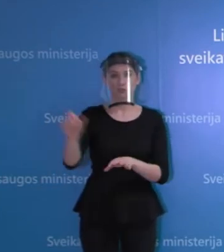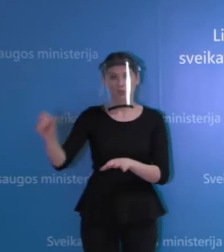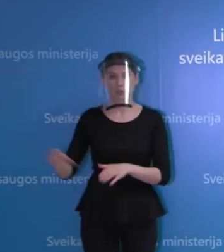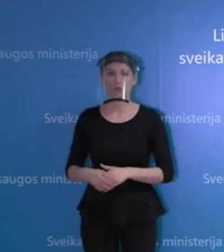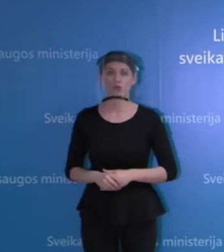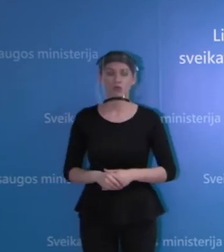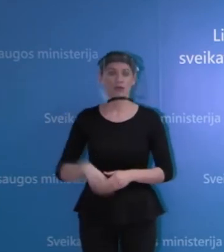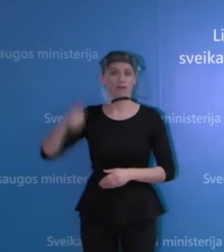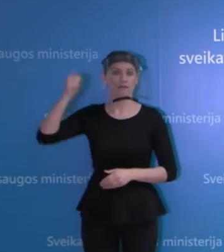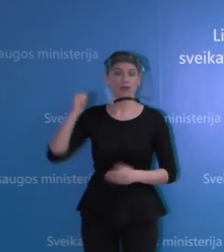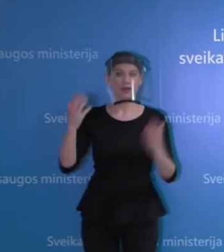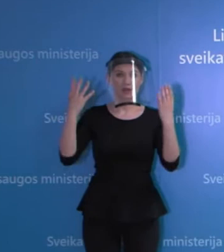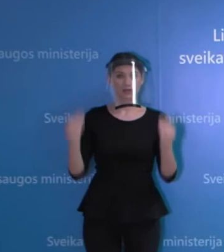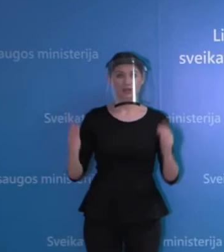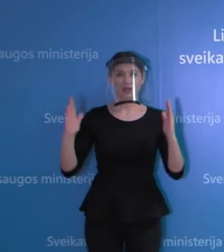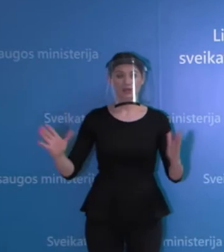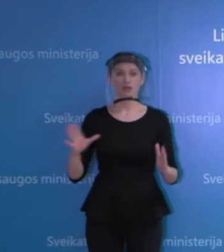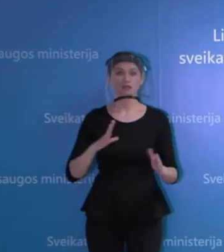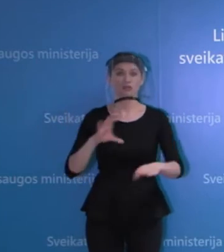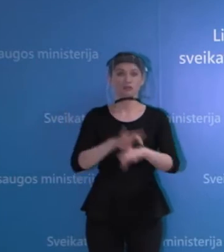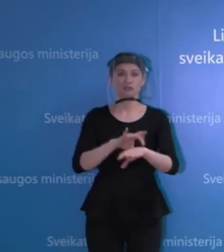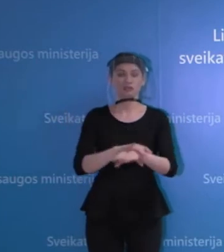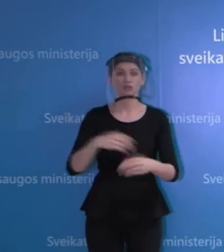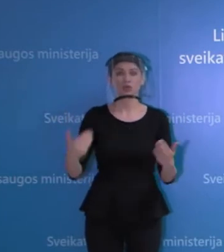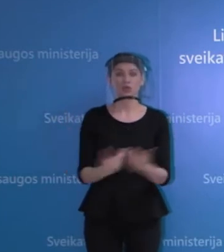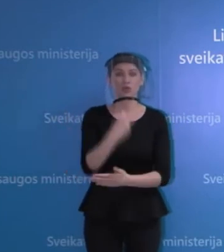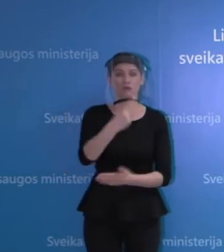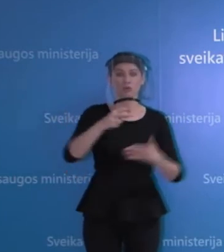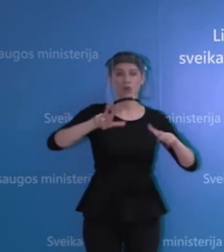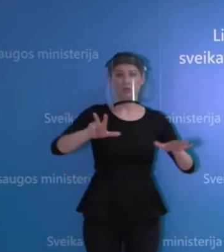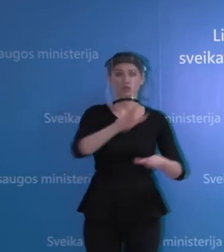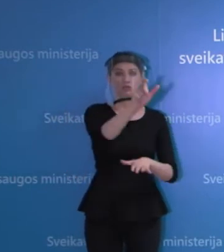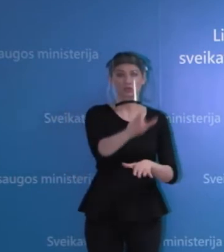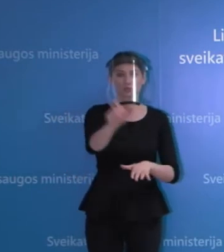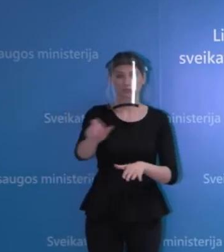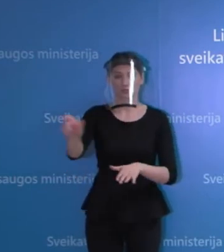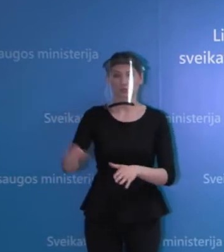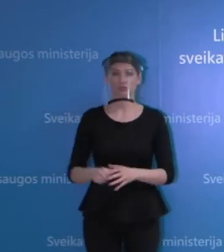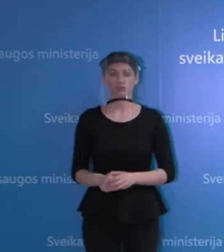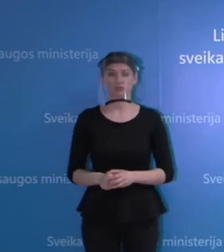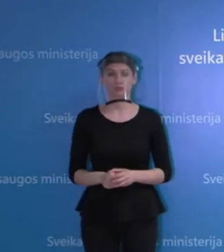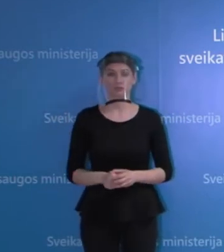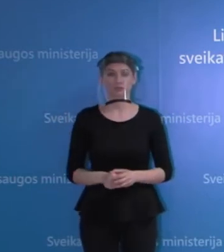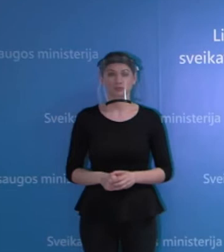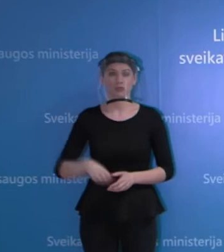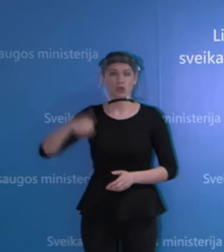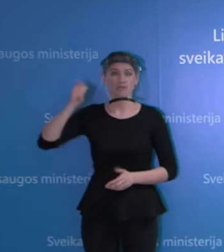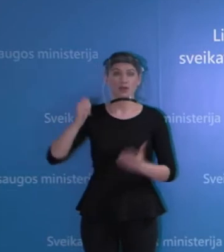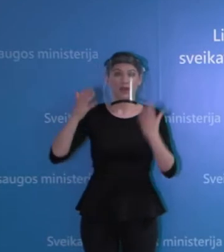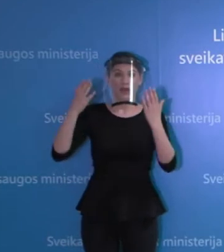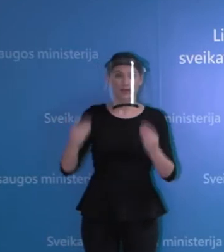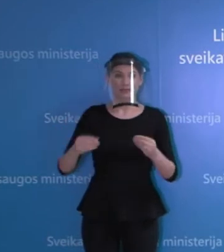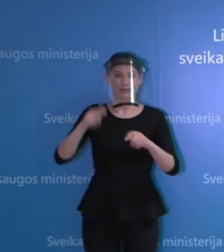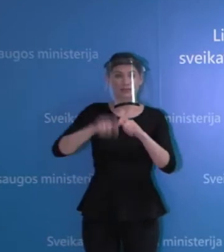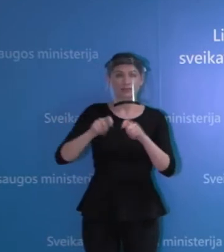Per vakardieną patvirtinta naujų yra 28 atvejai ir per vakardieną yra